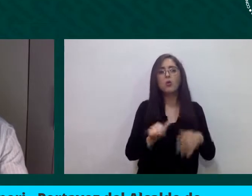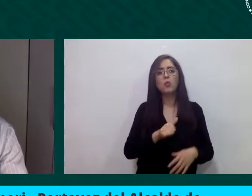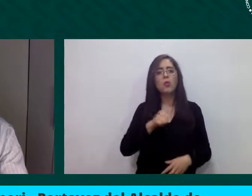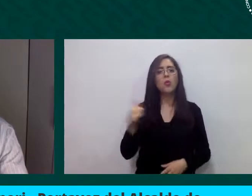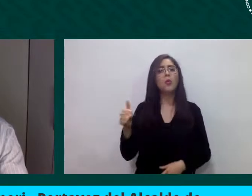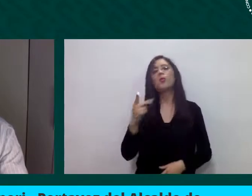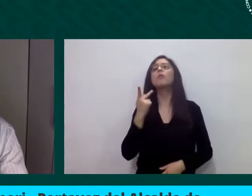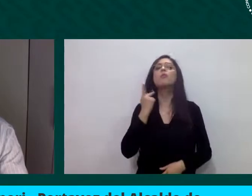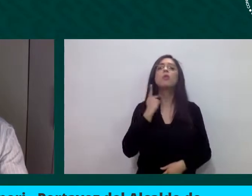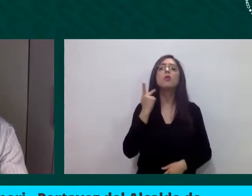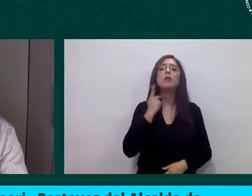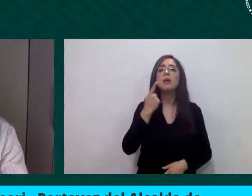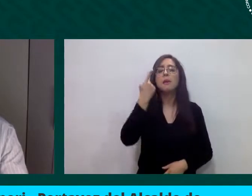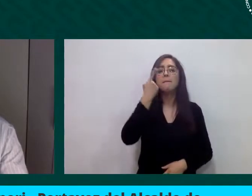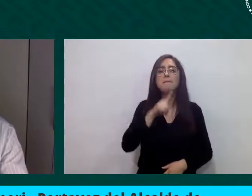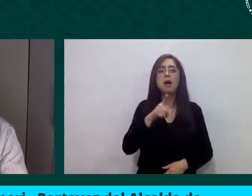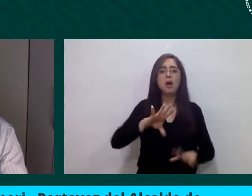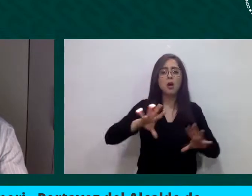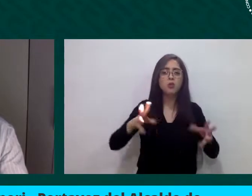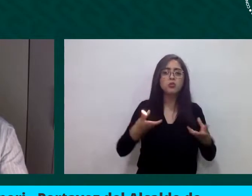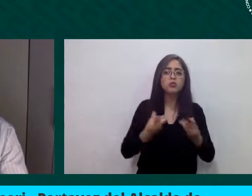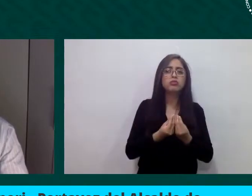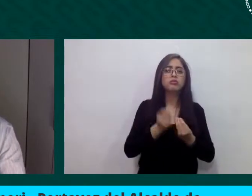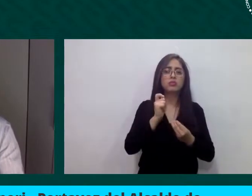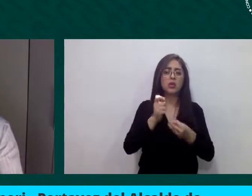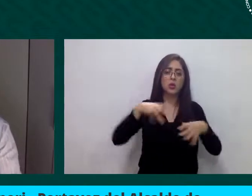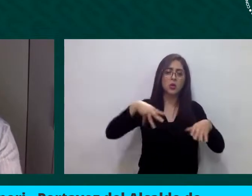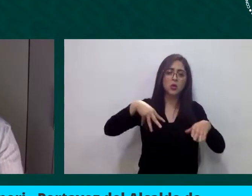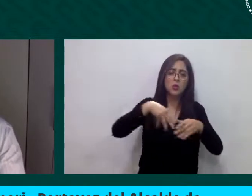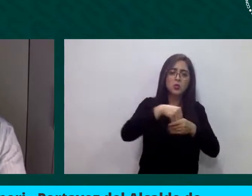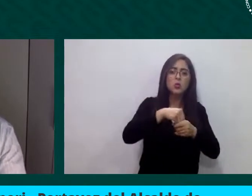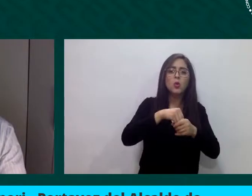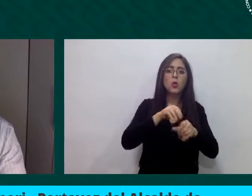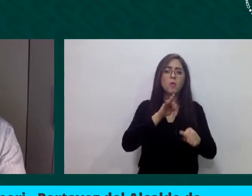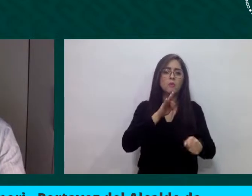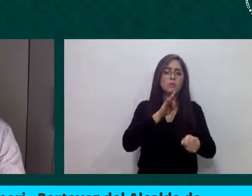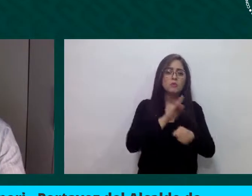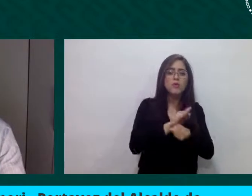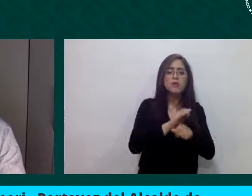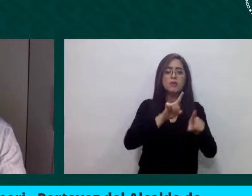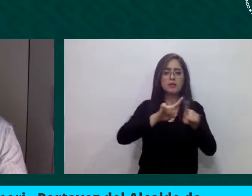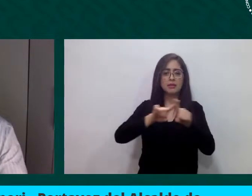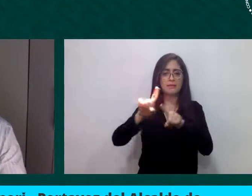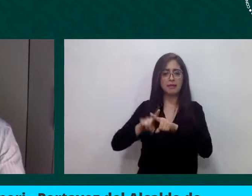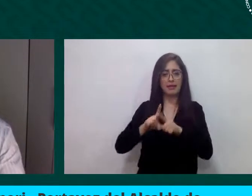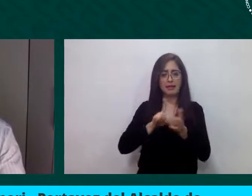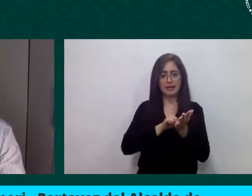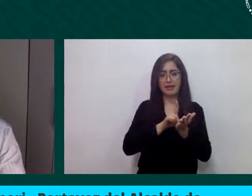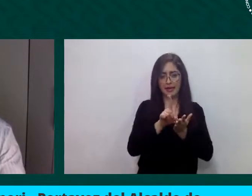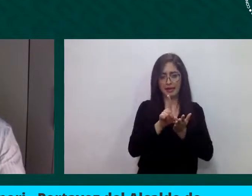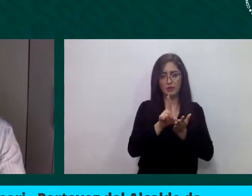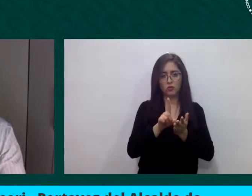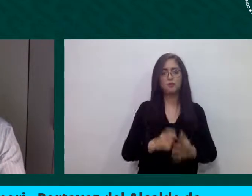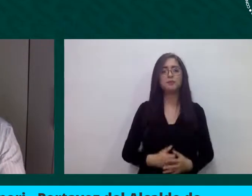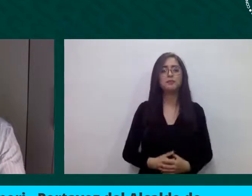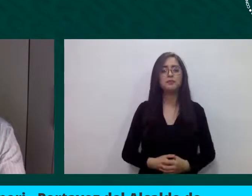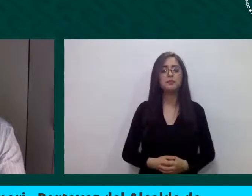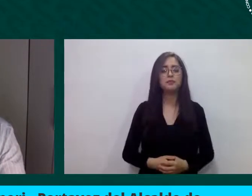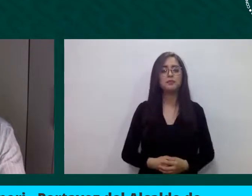inclusión, protección de los derechos. Imagina, recuerda, pero que Lampedusa es una isla de